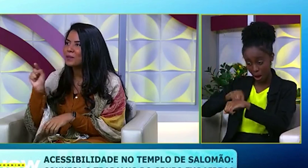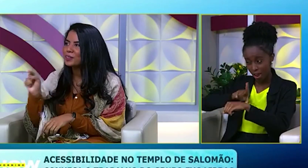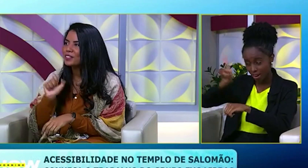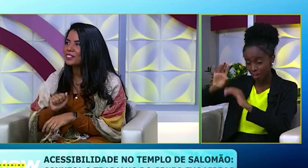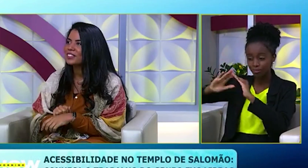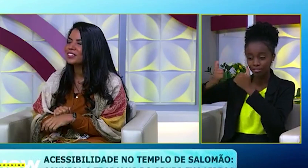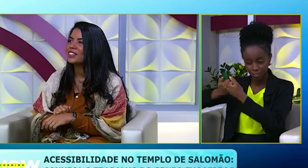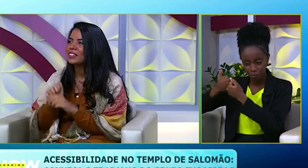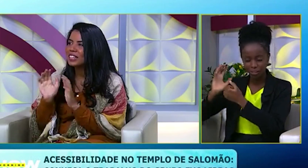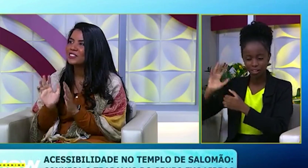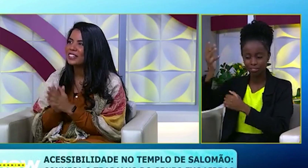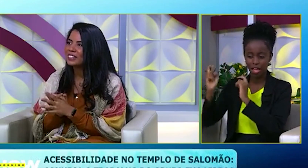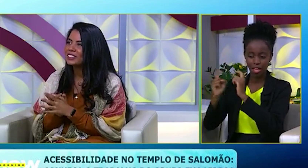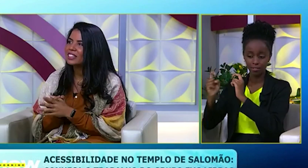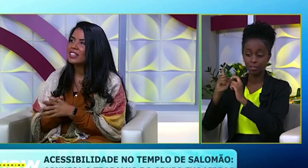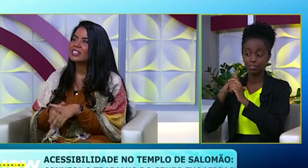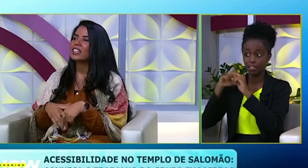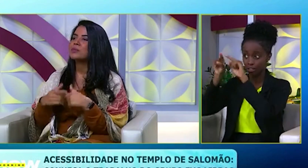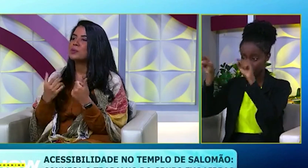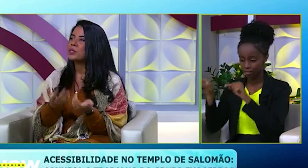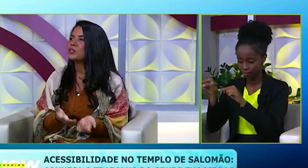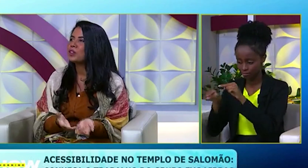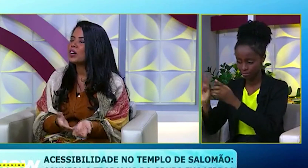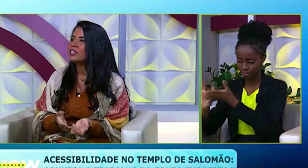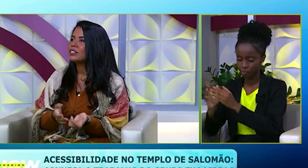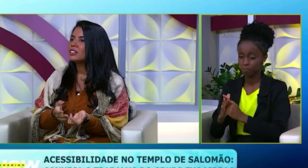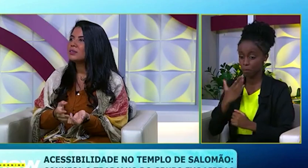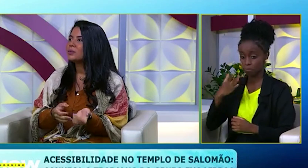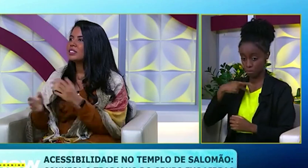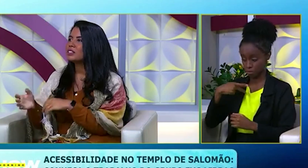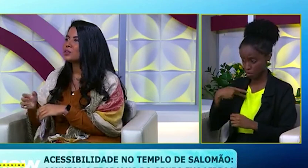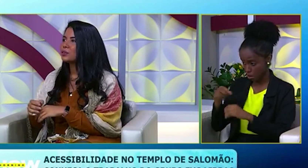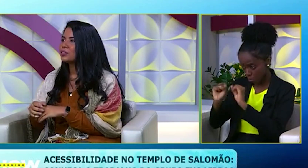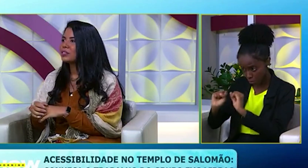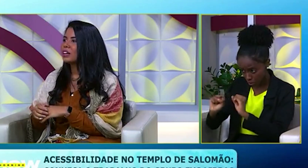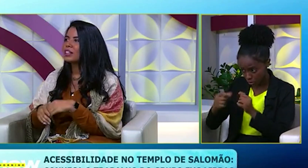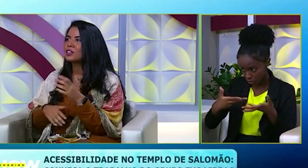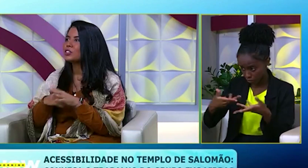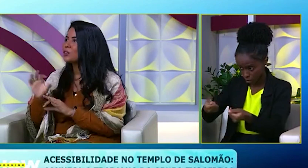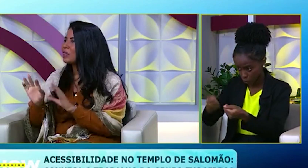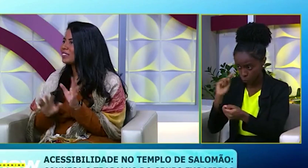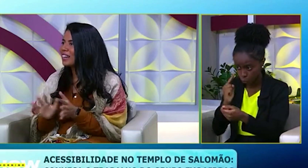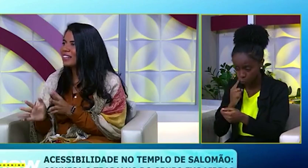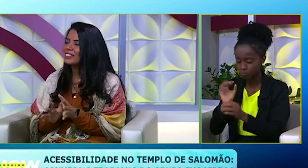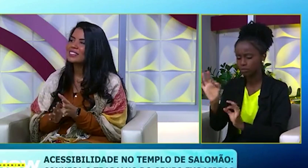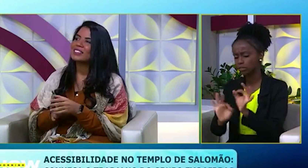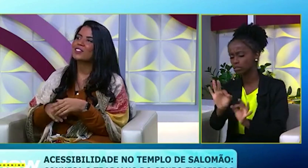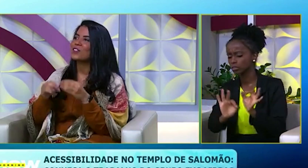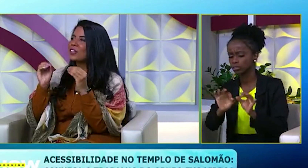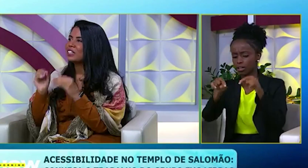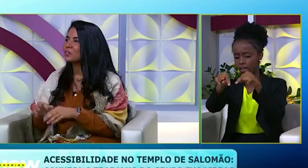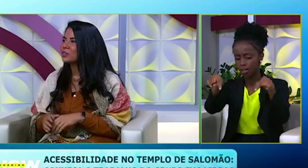tempo, Salomão está acontecendo a reunião e tem a janela. Então, ela pediu para pastor, olha, vamos trazer esse surdo. Ok, organizou uma sala,